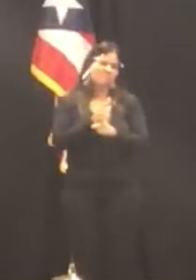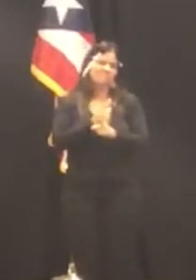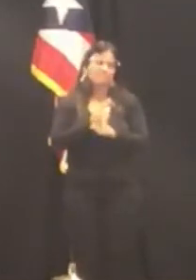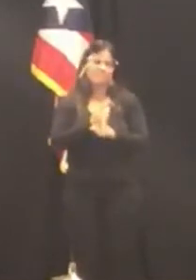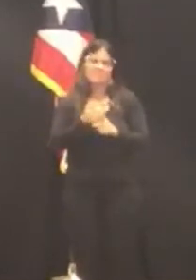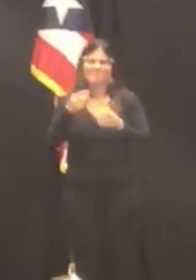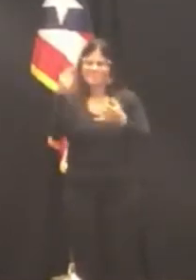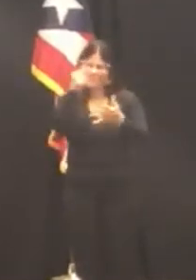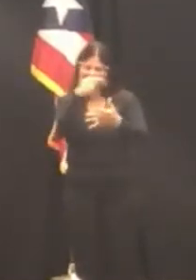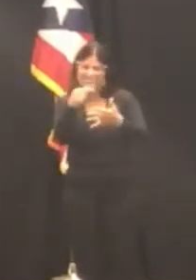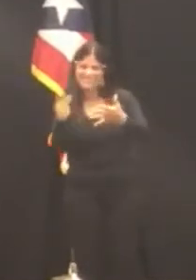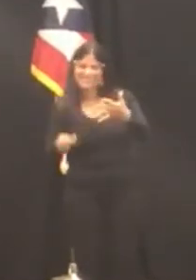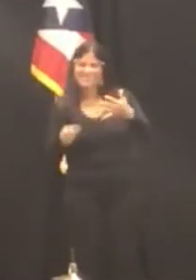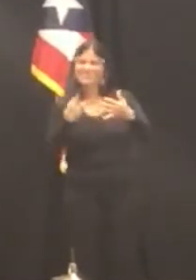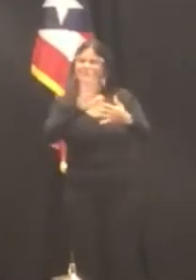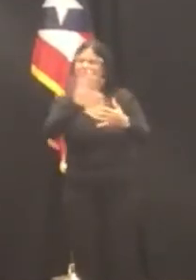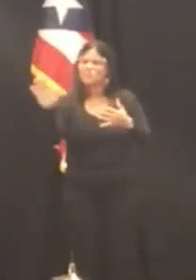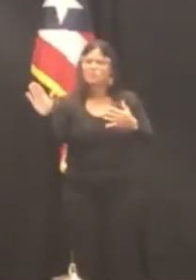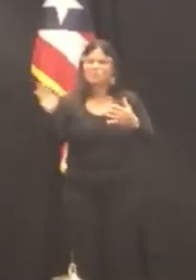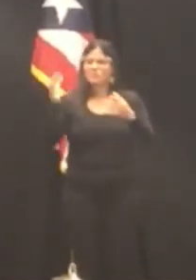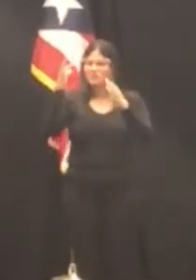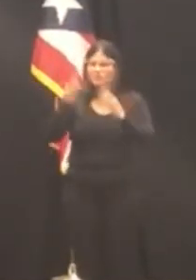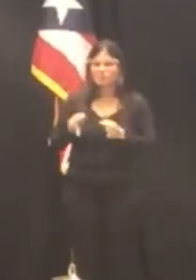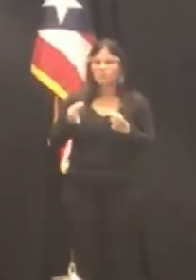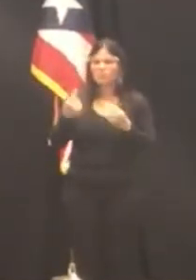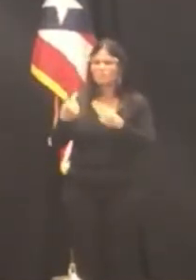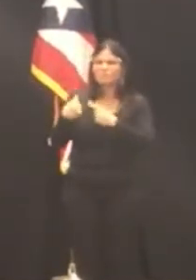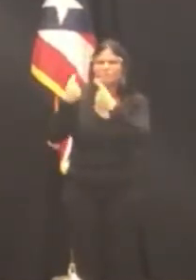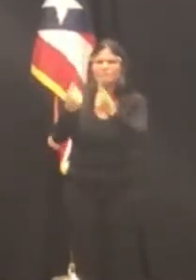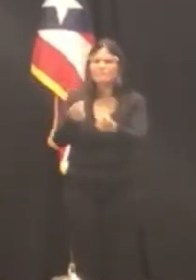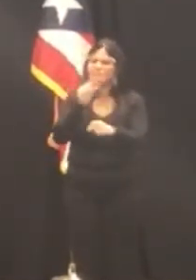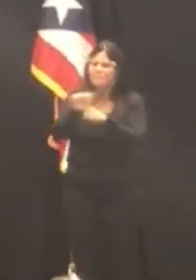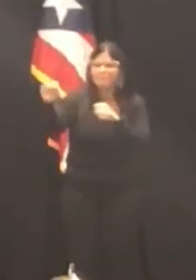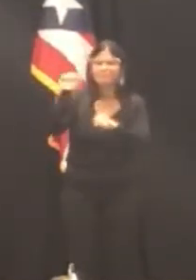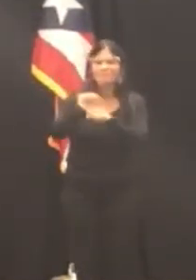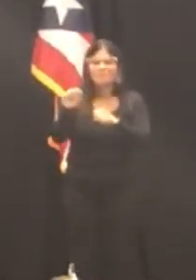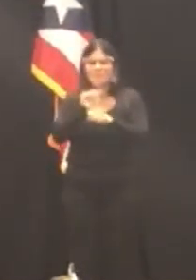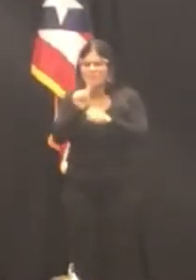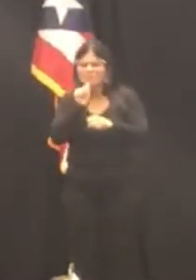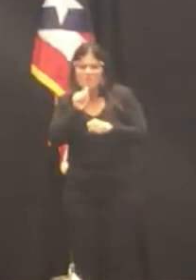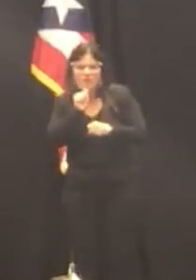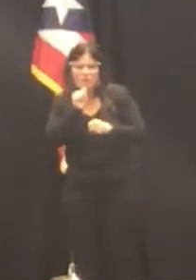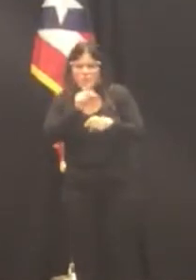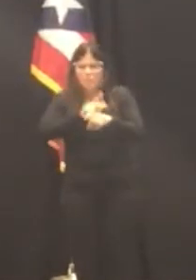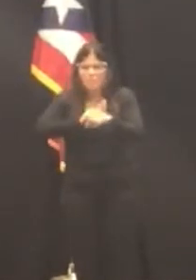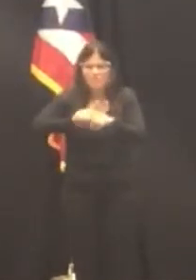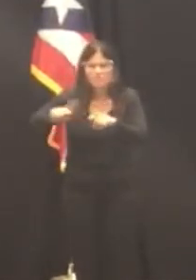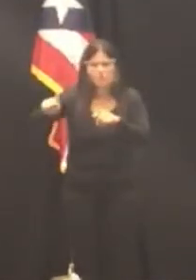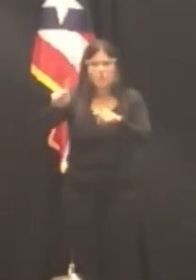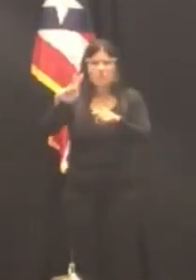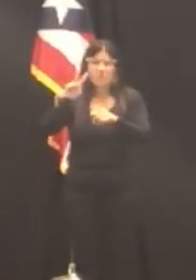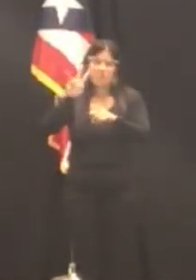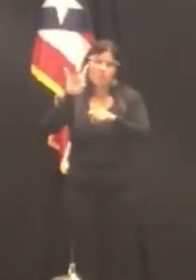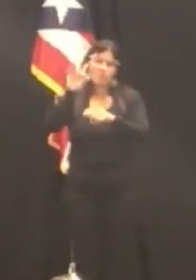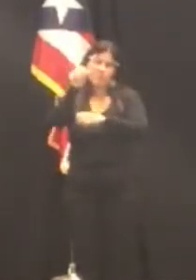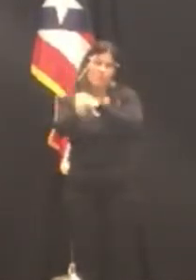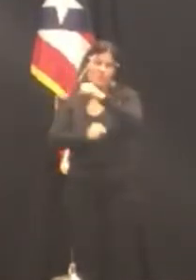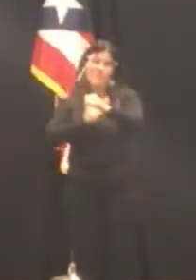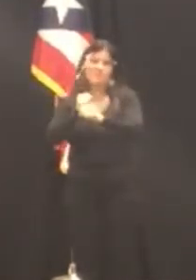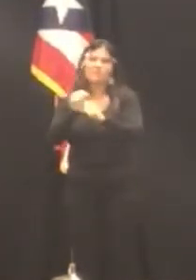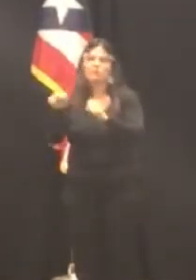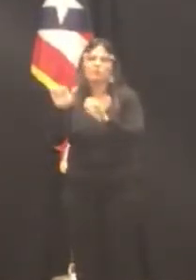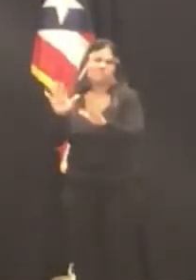y su excelente desempeño en el ámbito privado de la profesión durante 28 años por sus valores y dotes